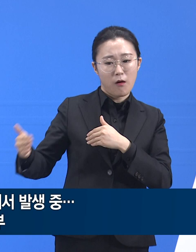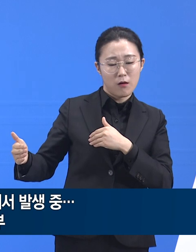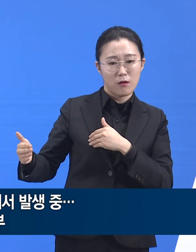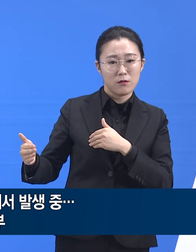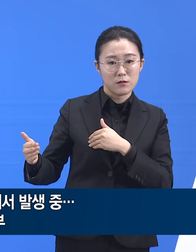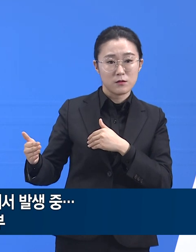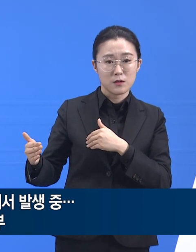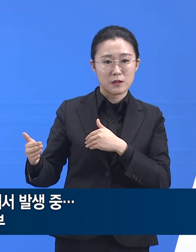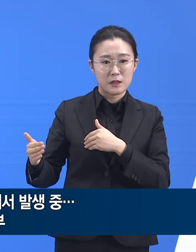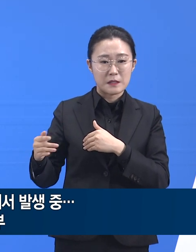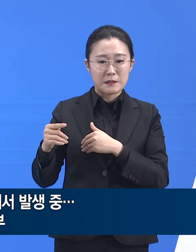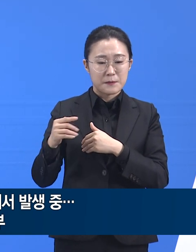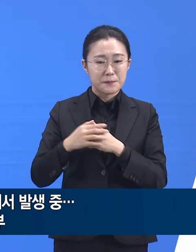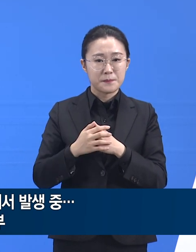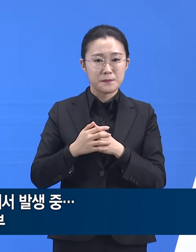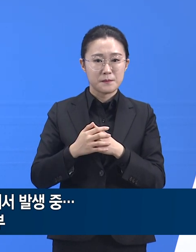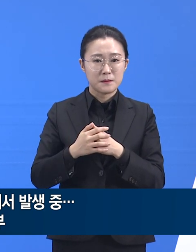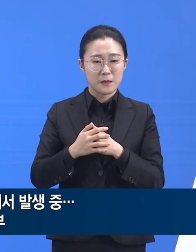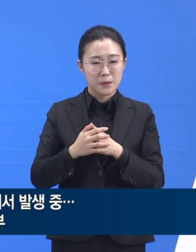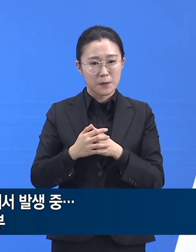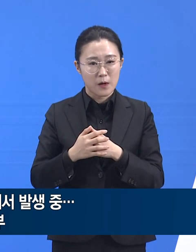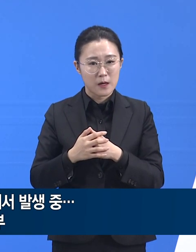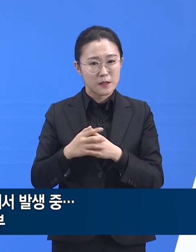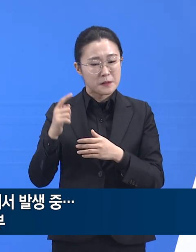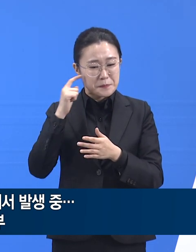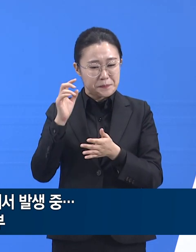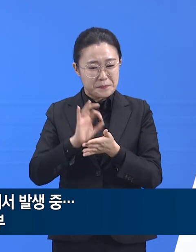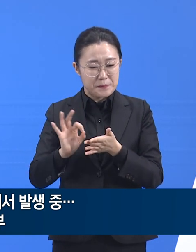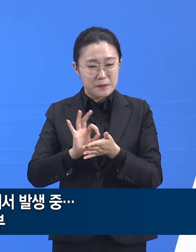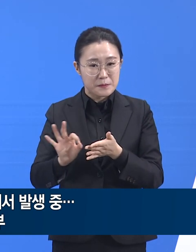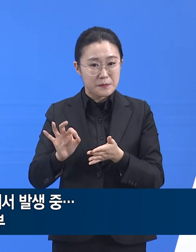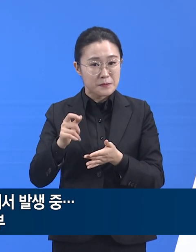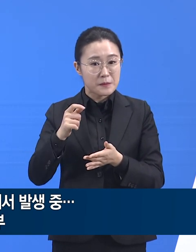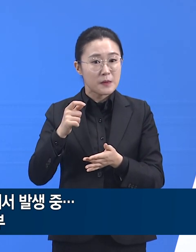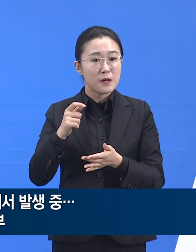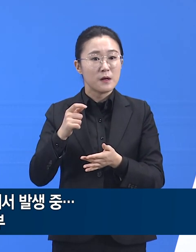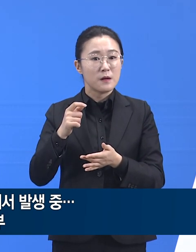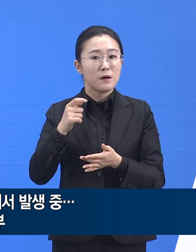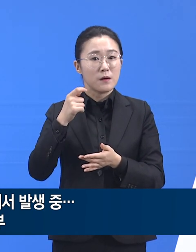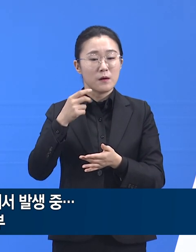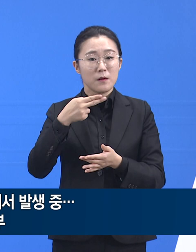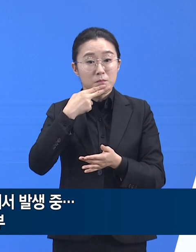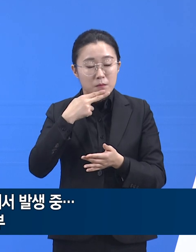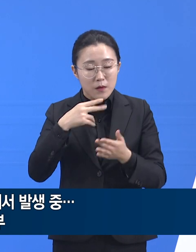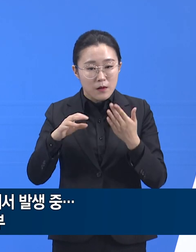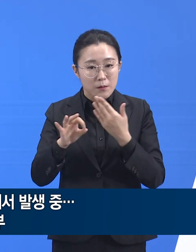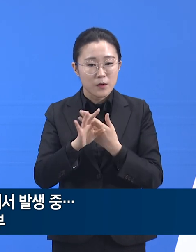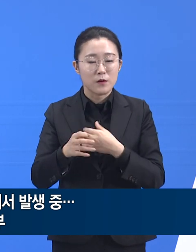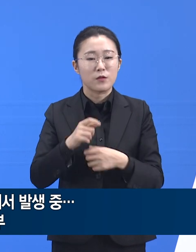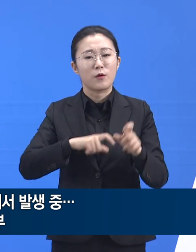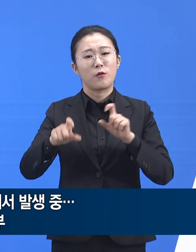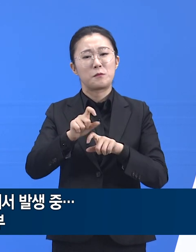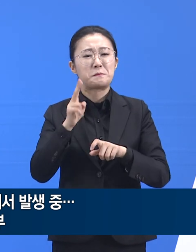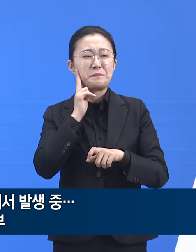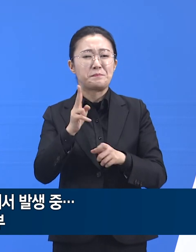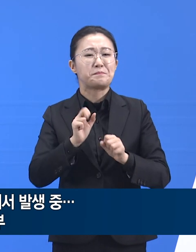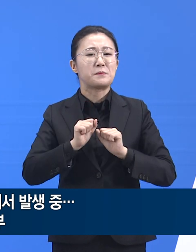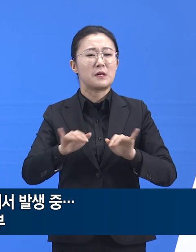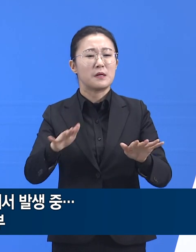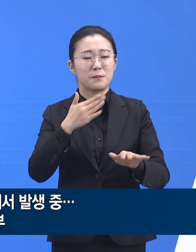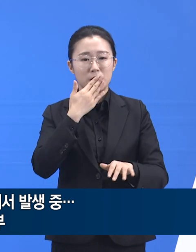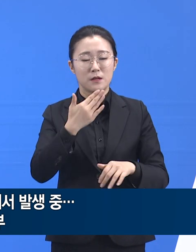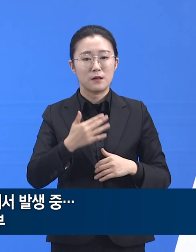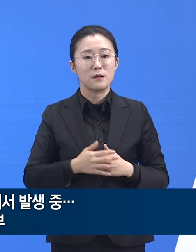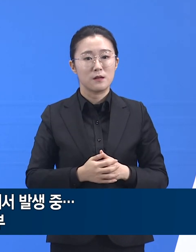더욱 커질 것입니다. 좋은 의료장비, 진단키트, 여러 가지 제도와 지침이 있다 하더라도 결국